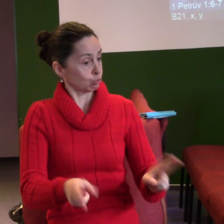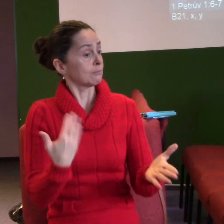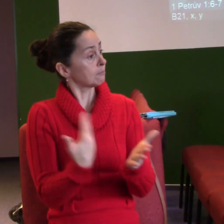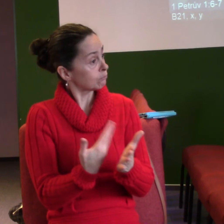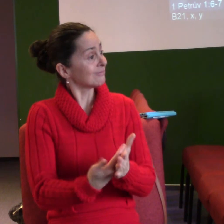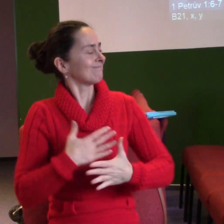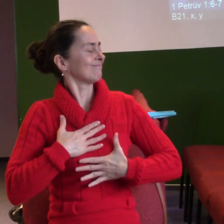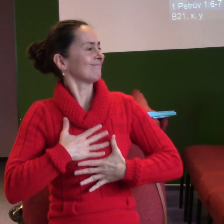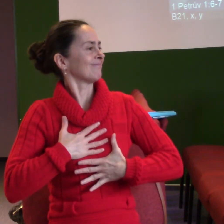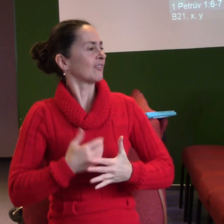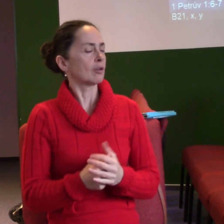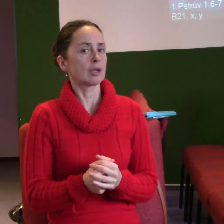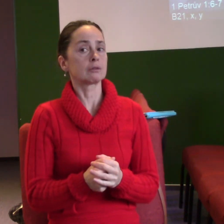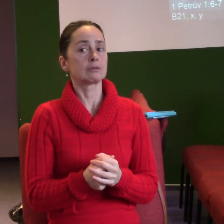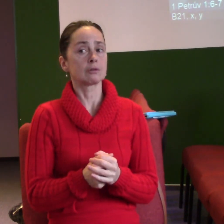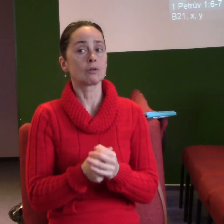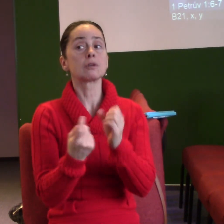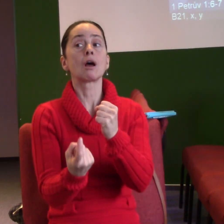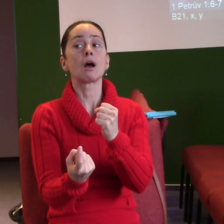své víry, záchrany, duši.